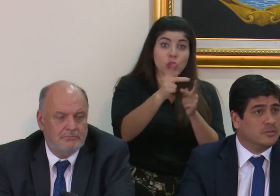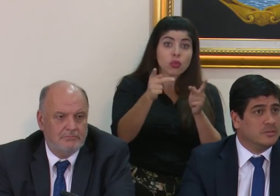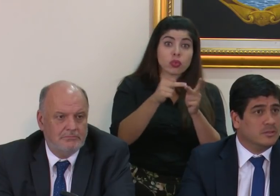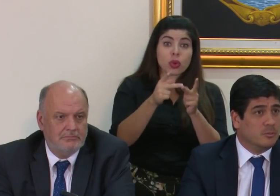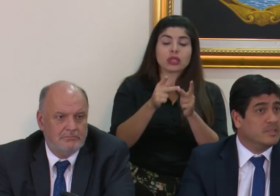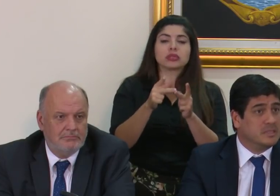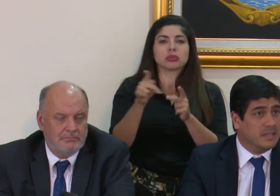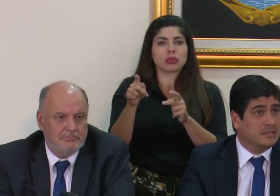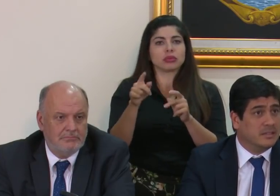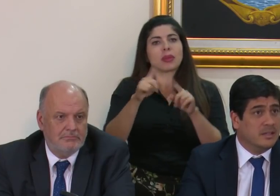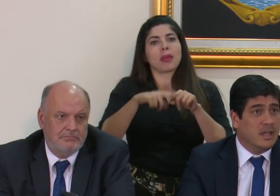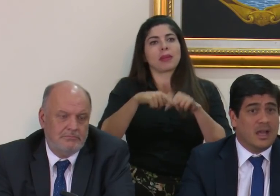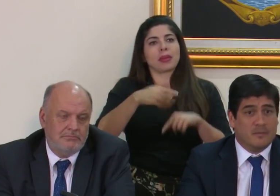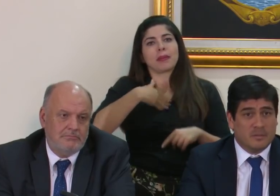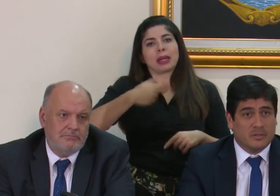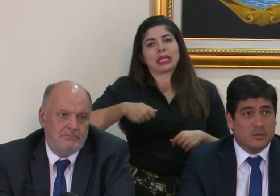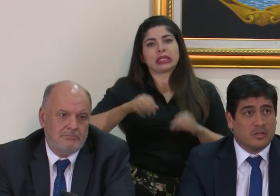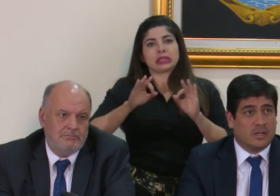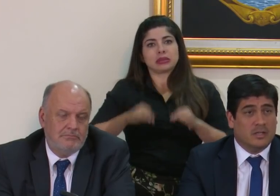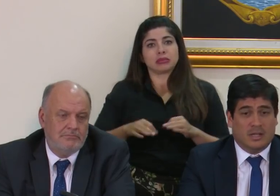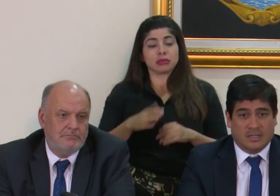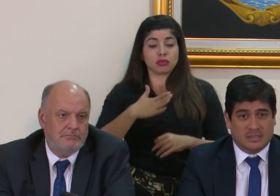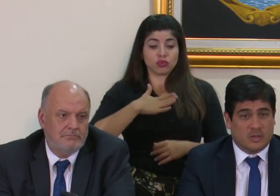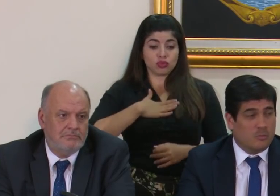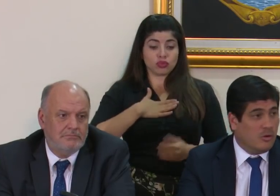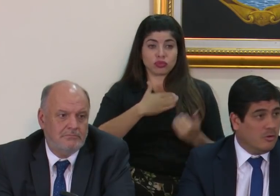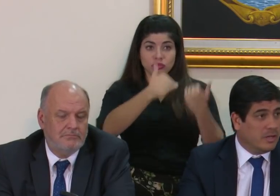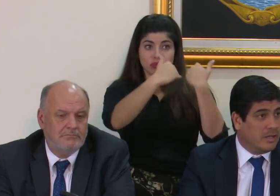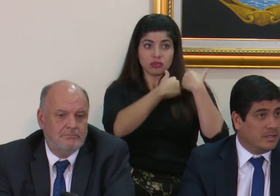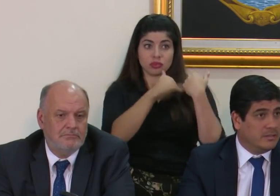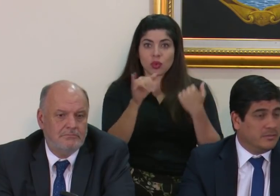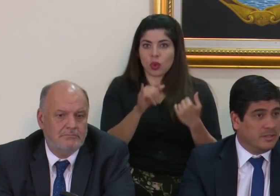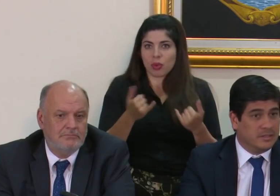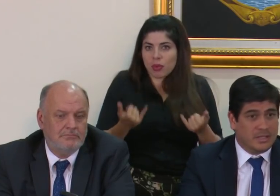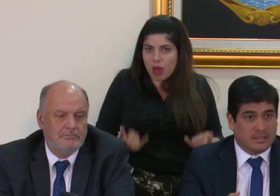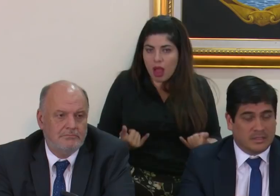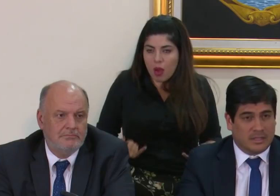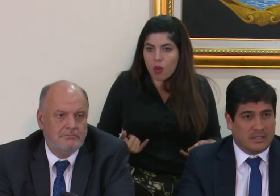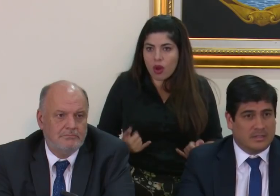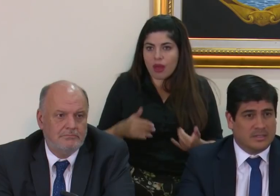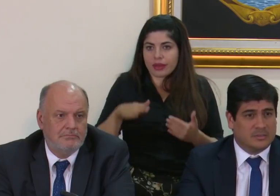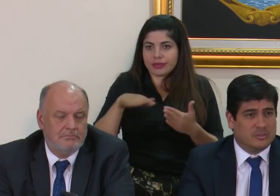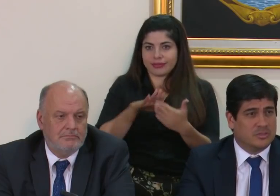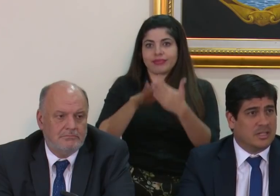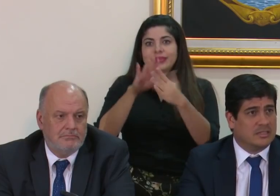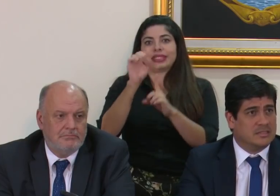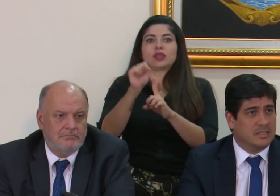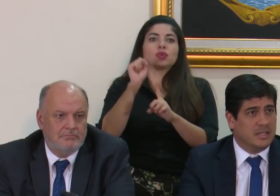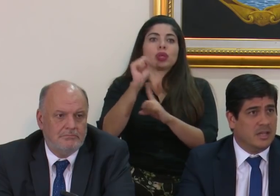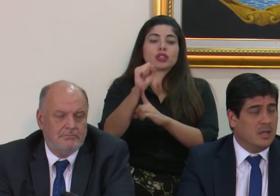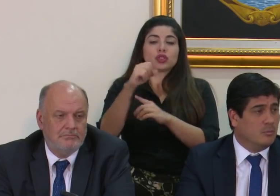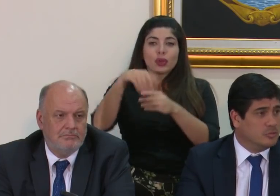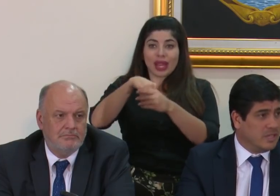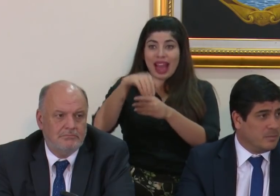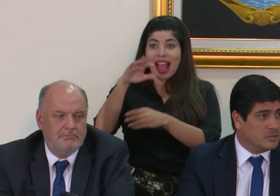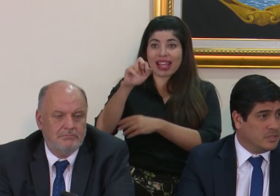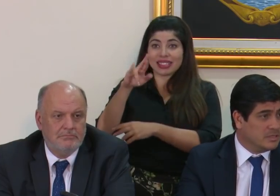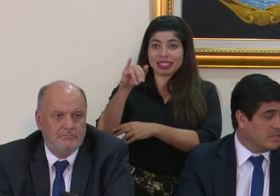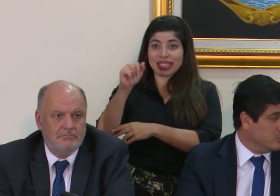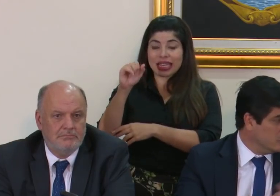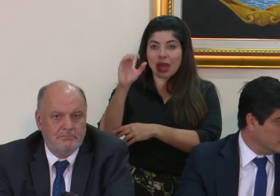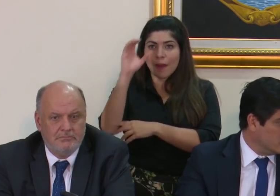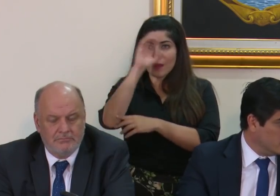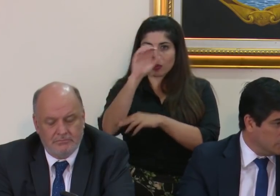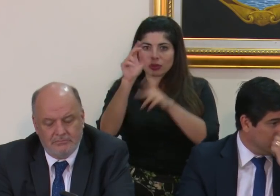disposición de un presidente. A mí me toca, así como ahora, frente a la situación de la Cancillería, buscar a